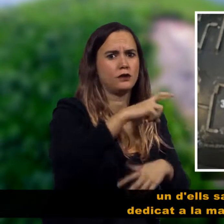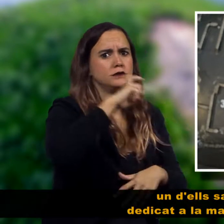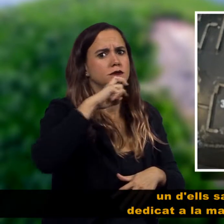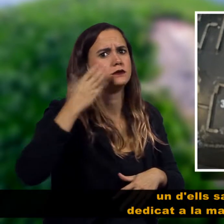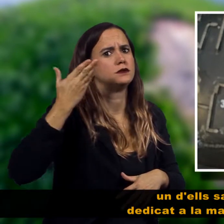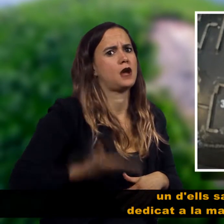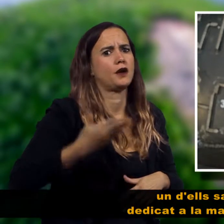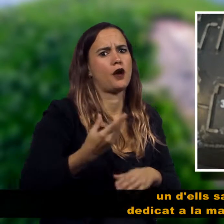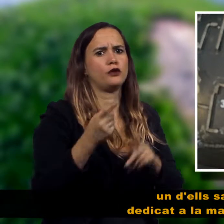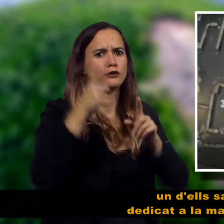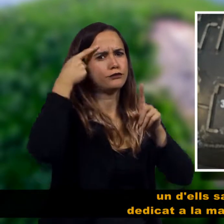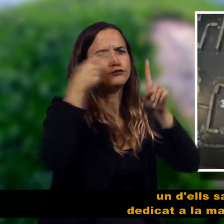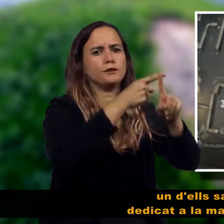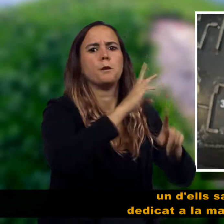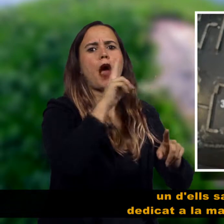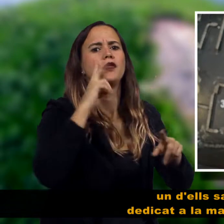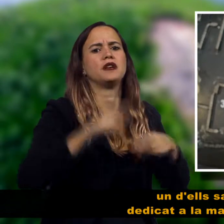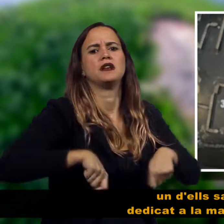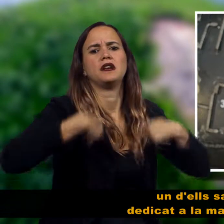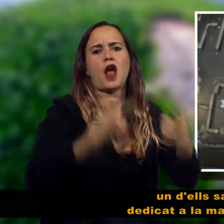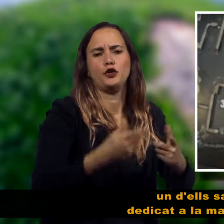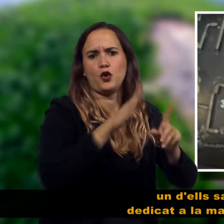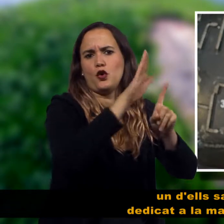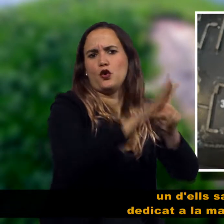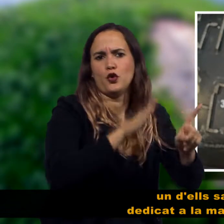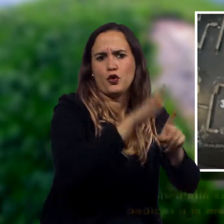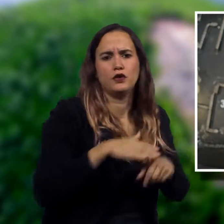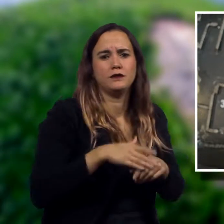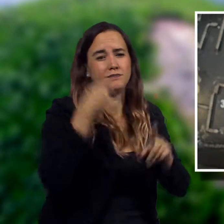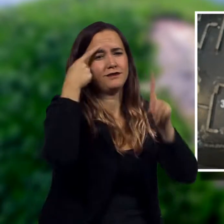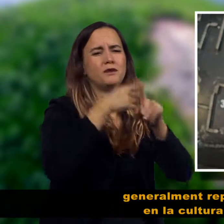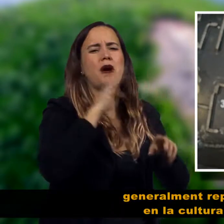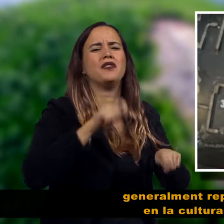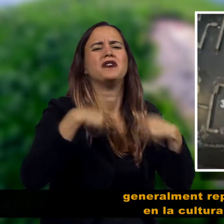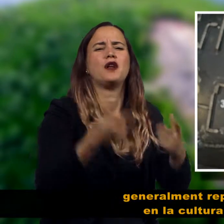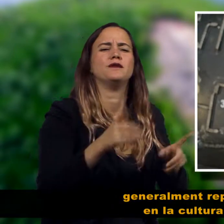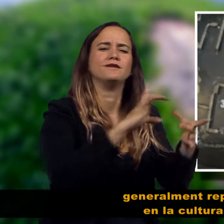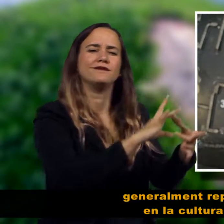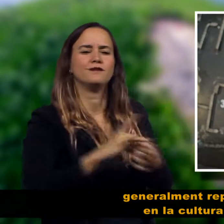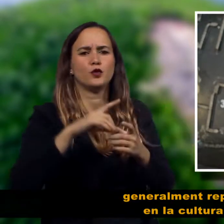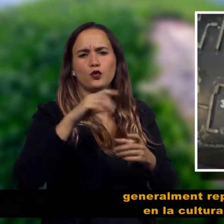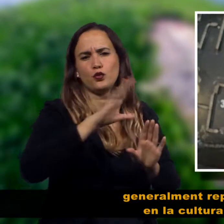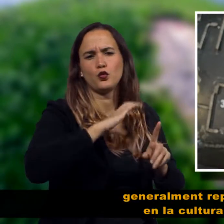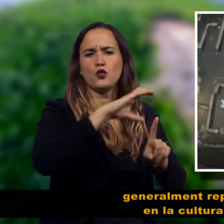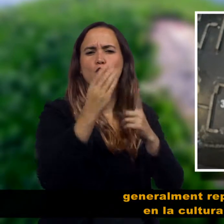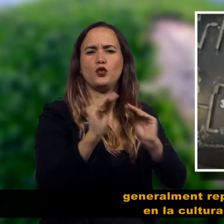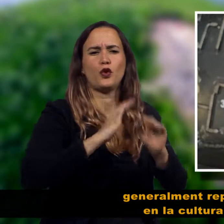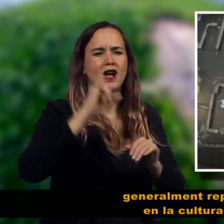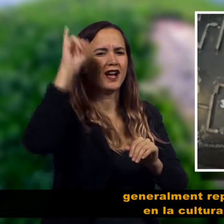generalment representat en la cultura ibèrica per la deessa Punicatenit o la grega Demeter. A l'interior, un gran molí